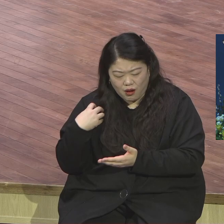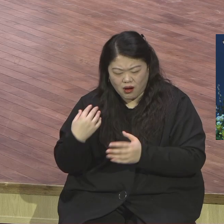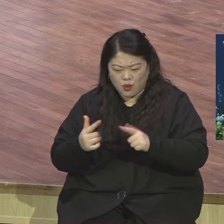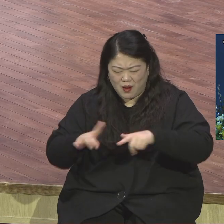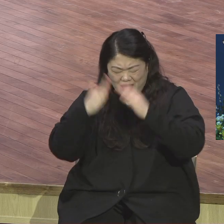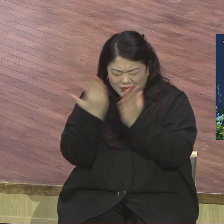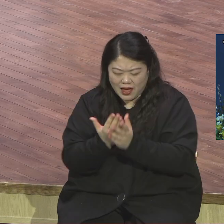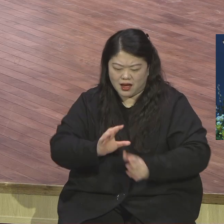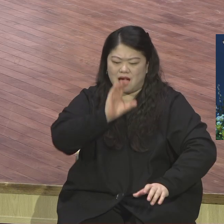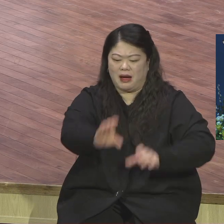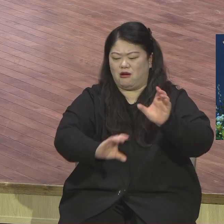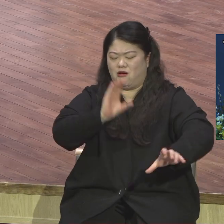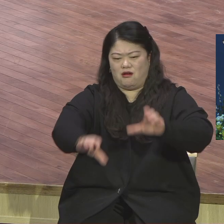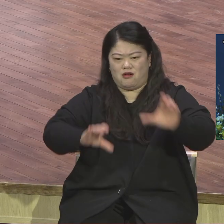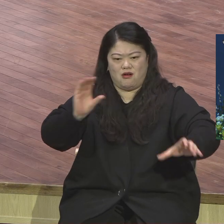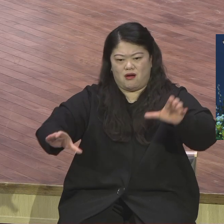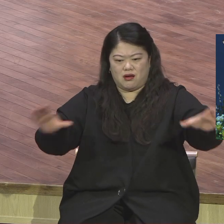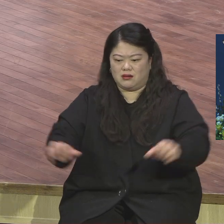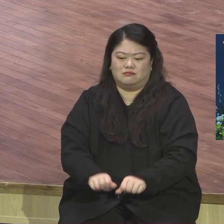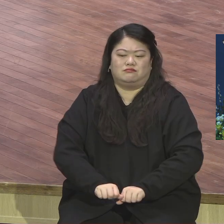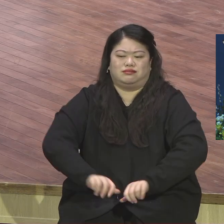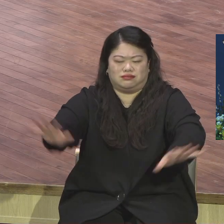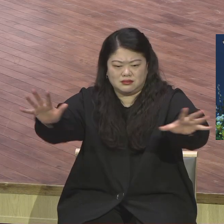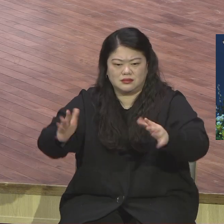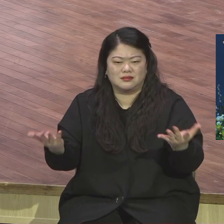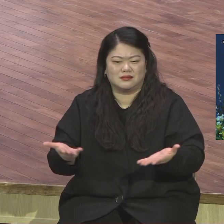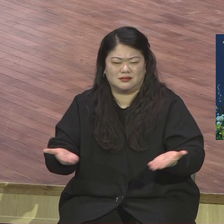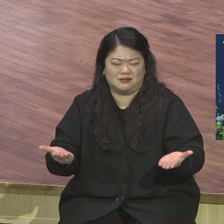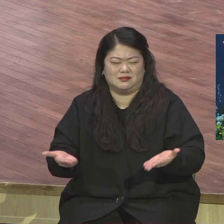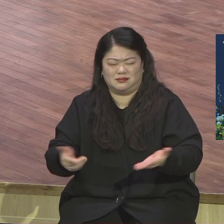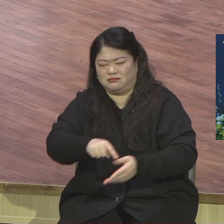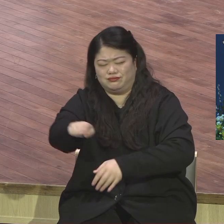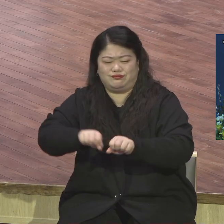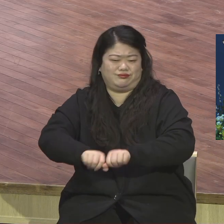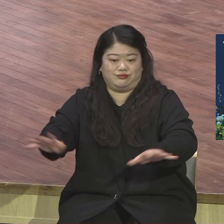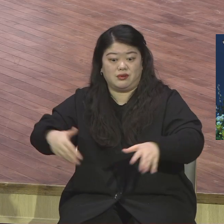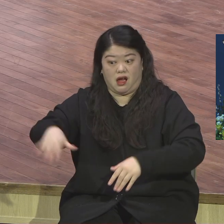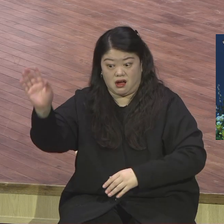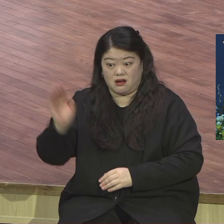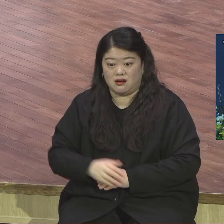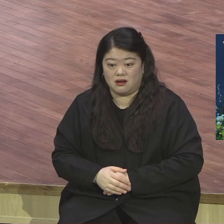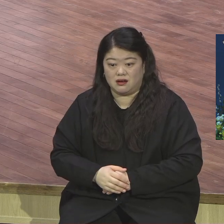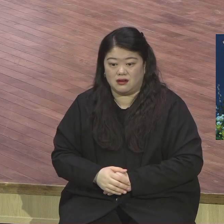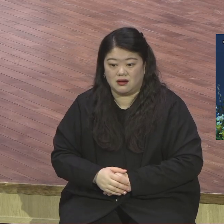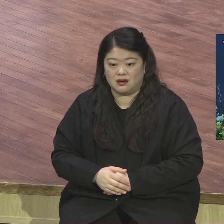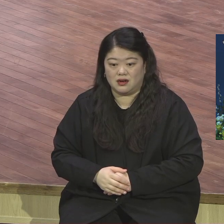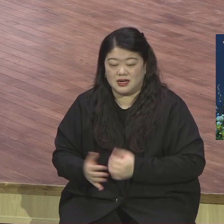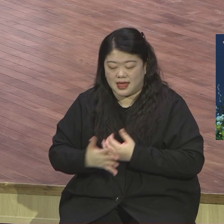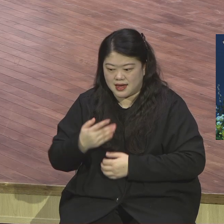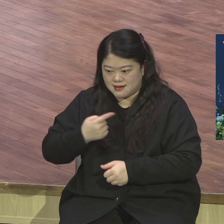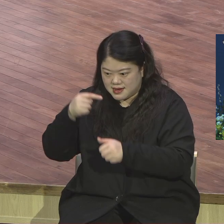그러니 서로가 얼마나 큰 축복입니까? 하나님 앞에서 그렇게 마음껏 목회할 수 있으니까 마음껏